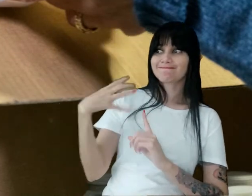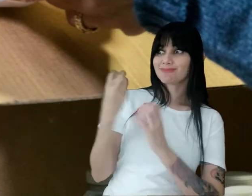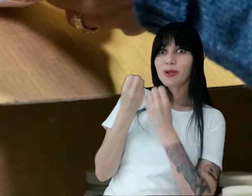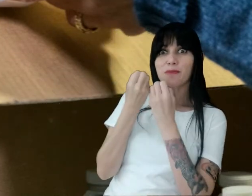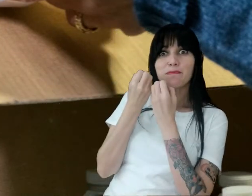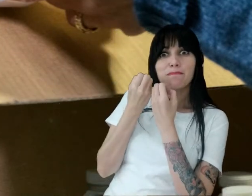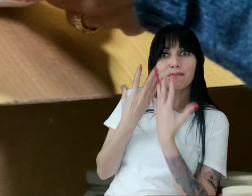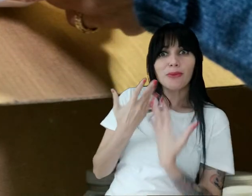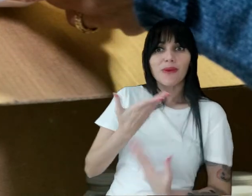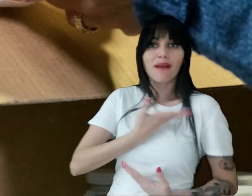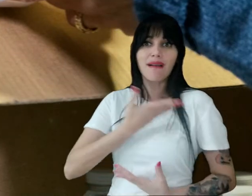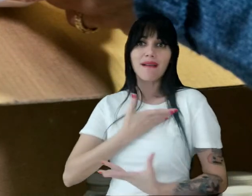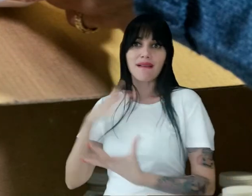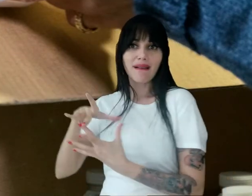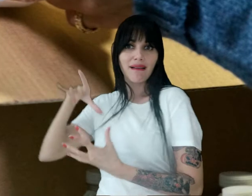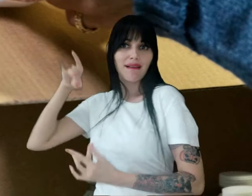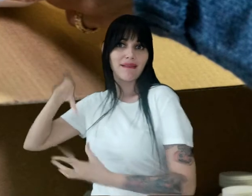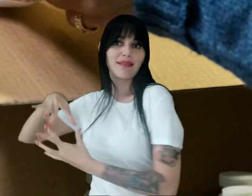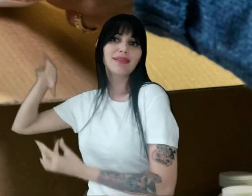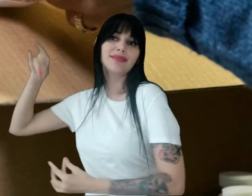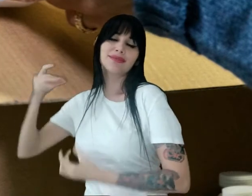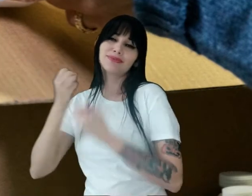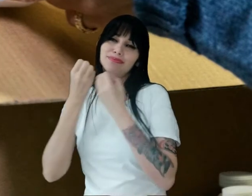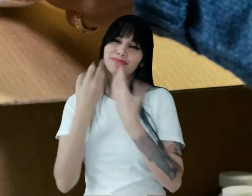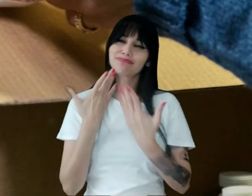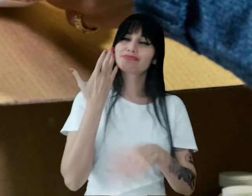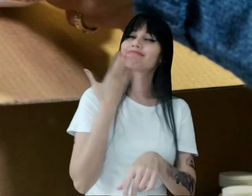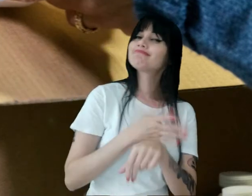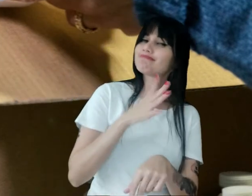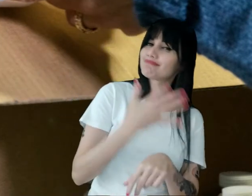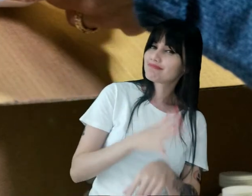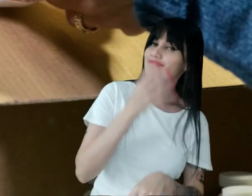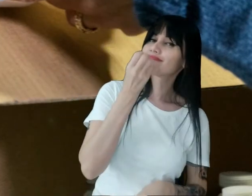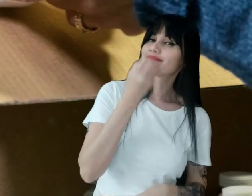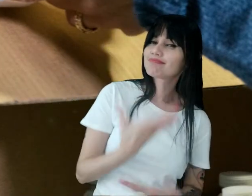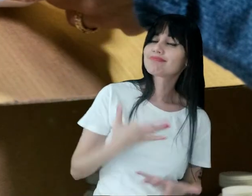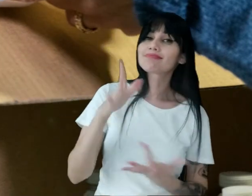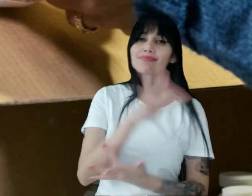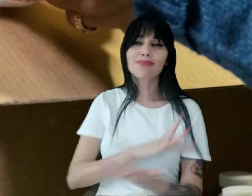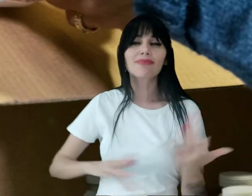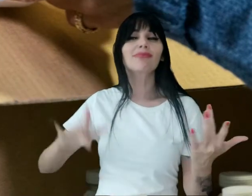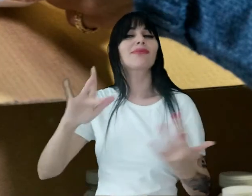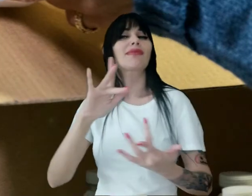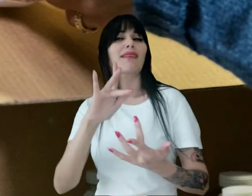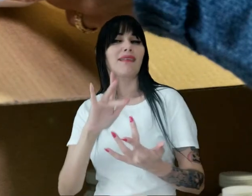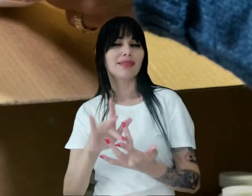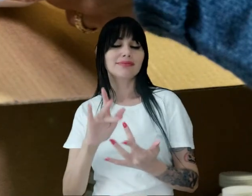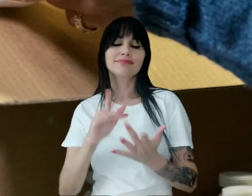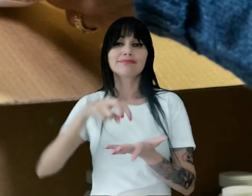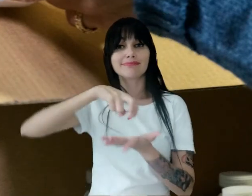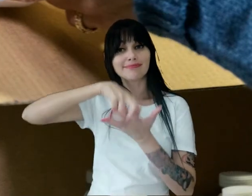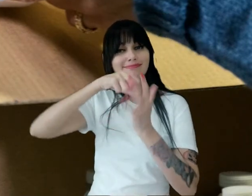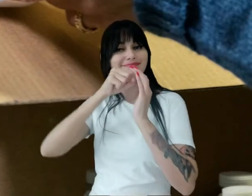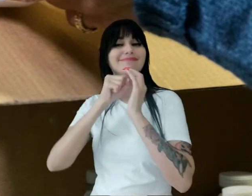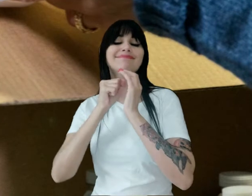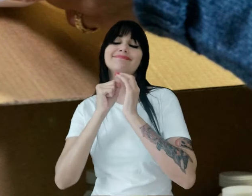espirituais A prática do bem A reforma íntima E a oração São